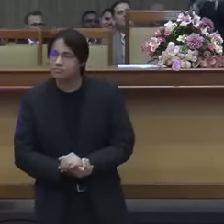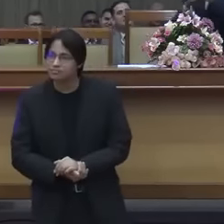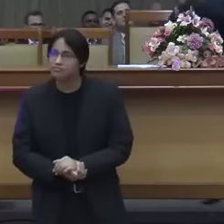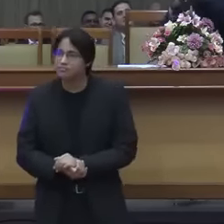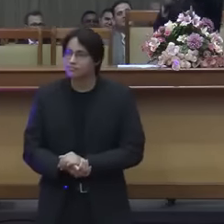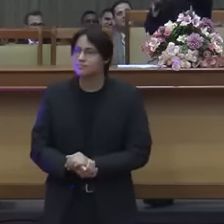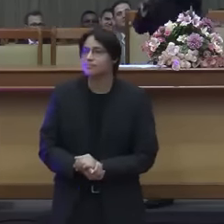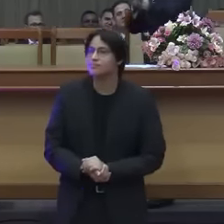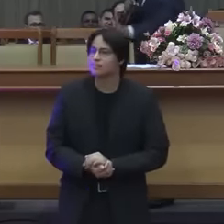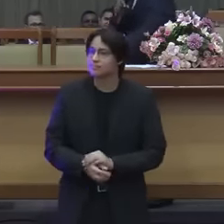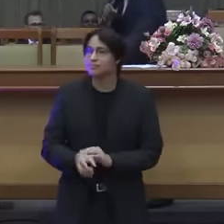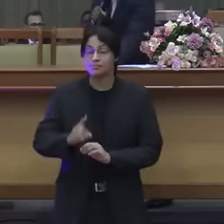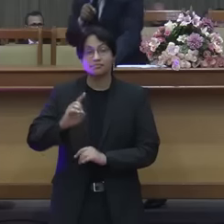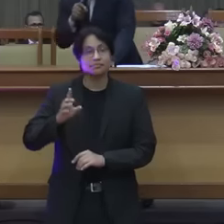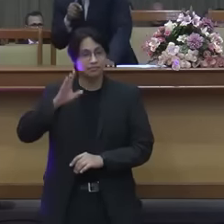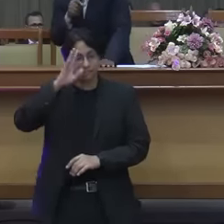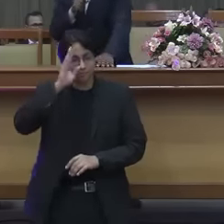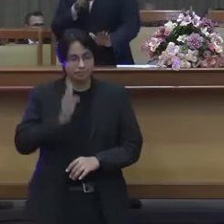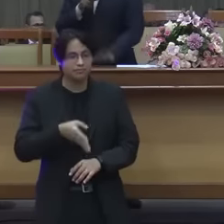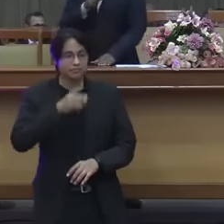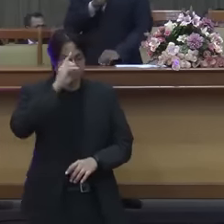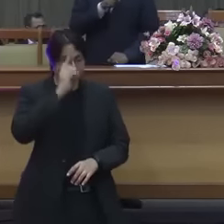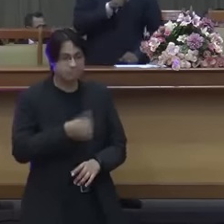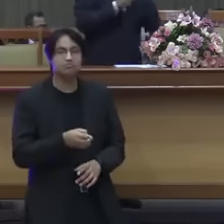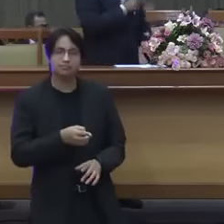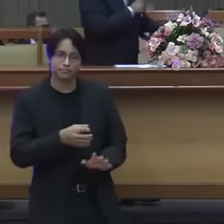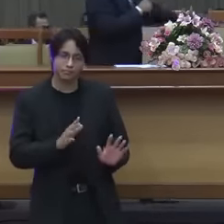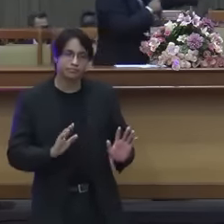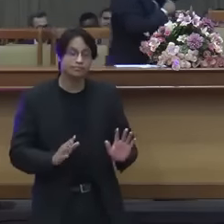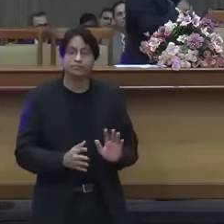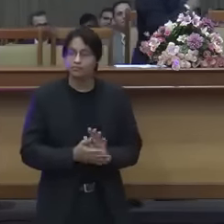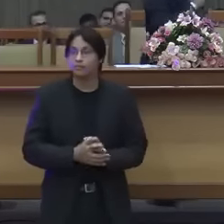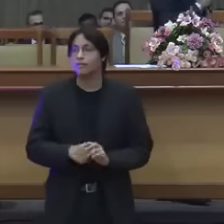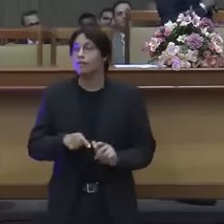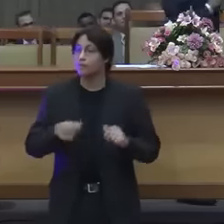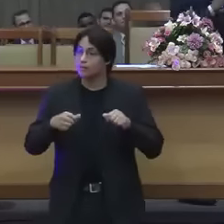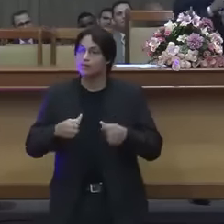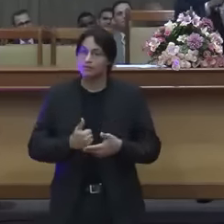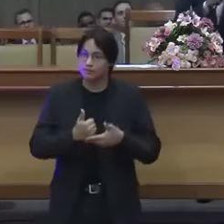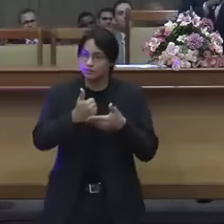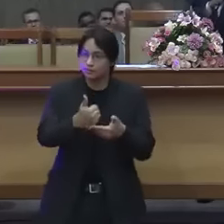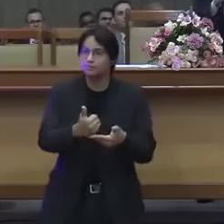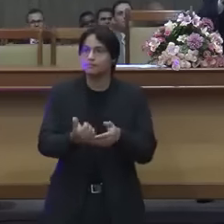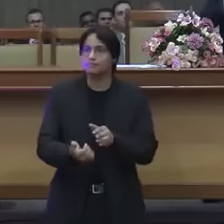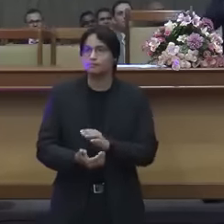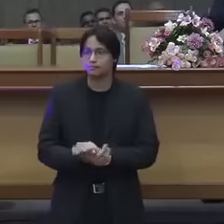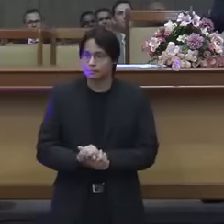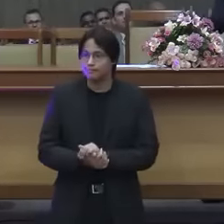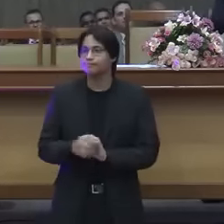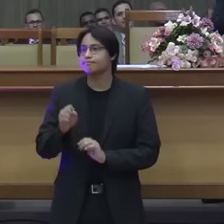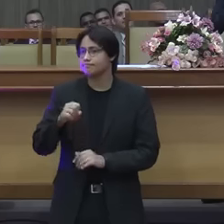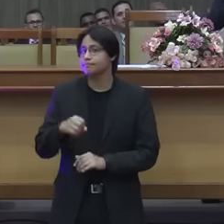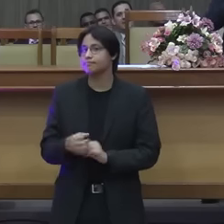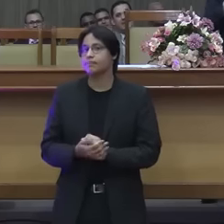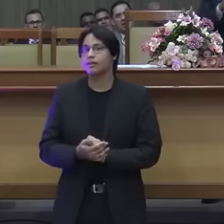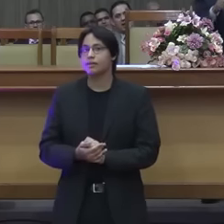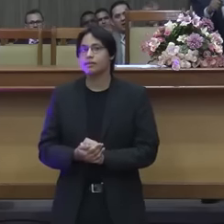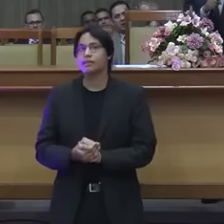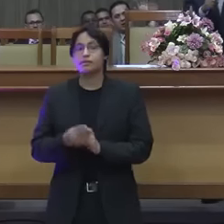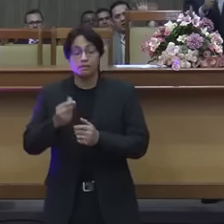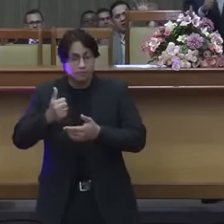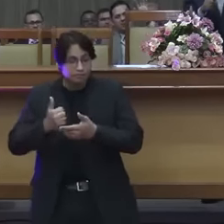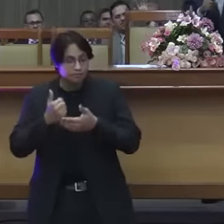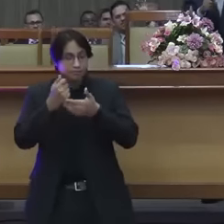mandou ele em tu é para tu ser o samaritano eita glória a Deus é para você abrir a mão